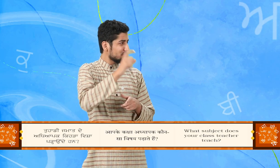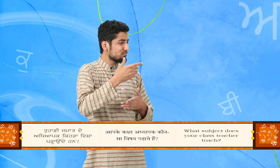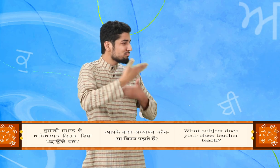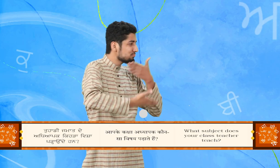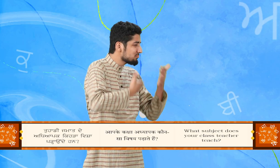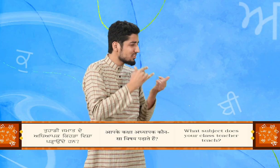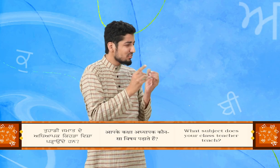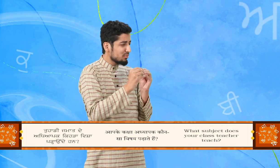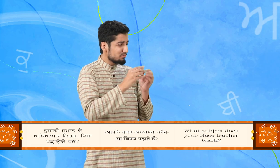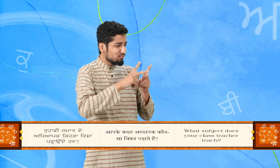दे हाँ?